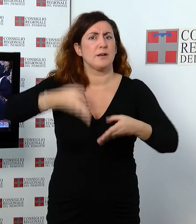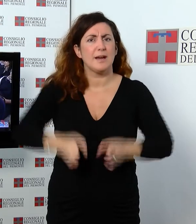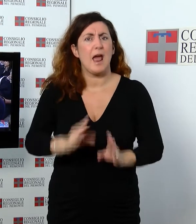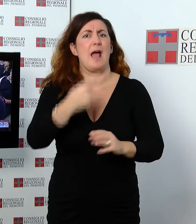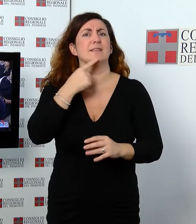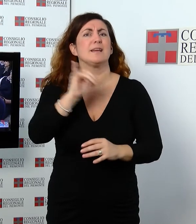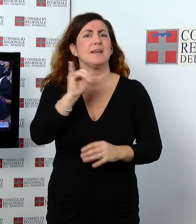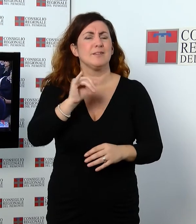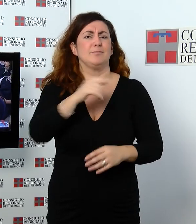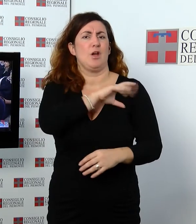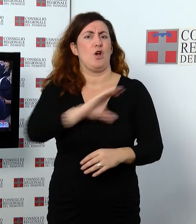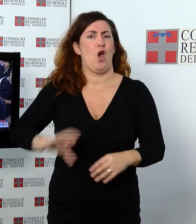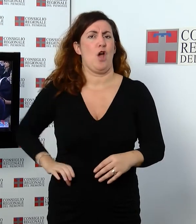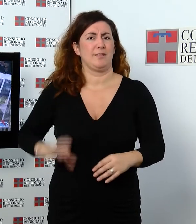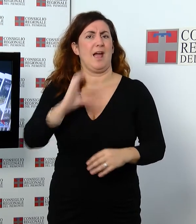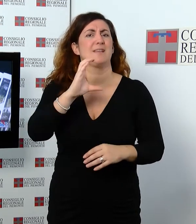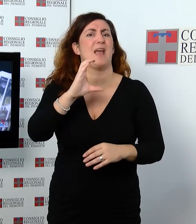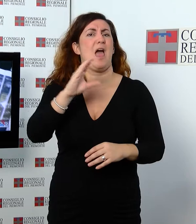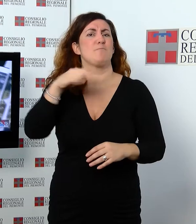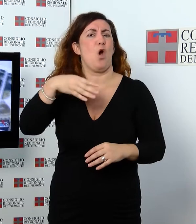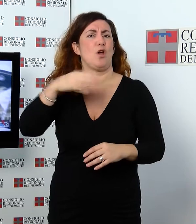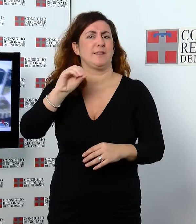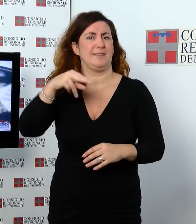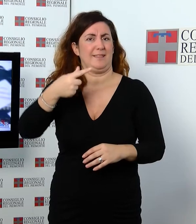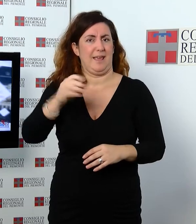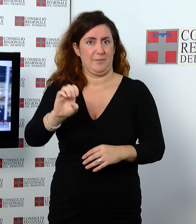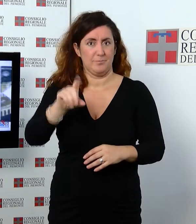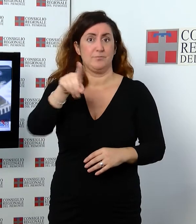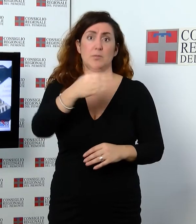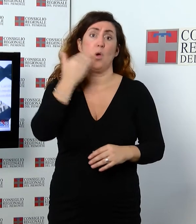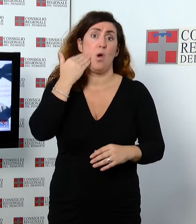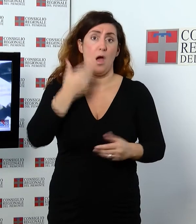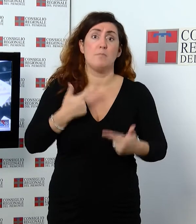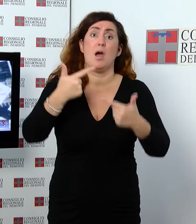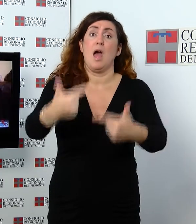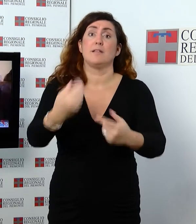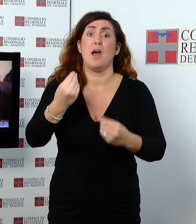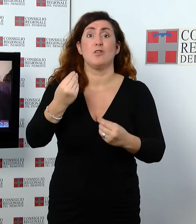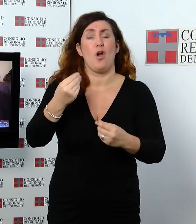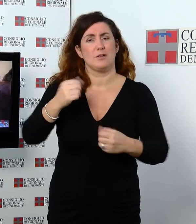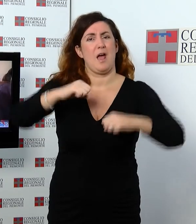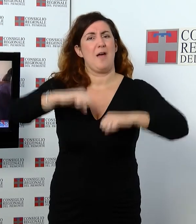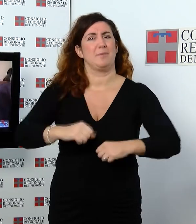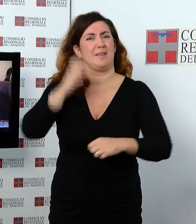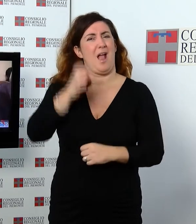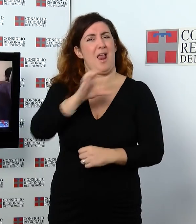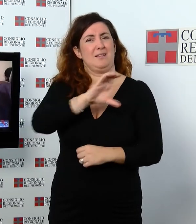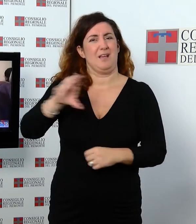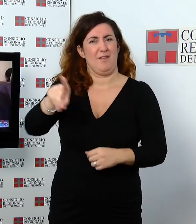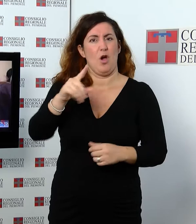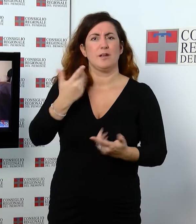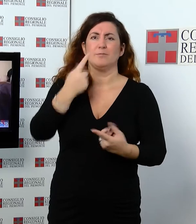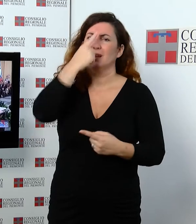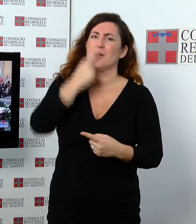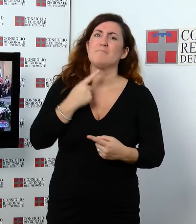Castellammonte, grande architetto del barocco italiano, uno degli uomini che ha dato all'antica capitale sabauda il volto che, almeno in parte, mantiene